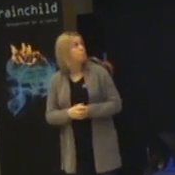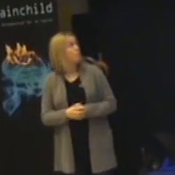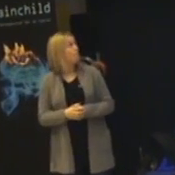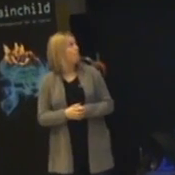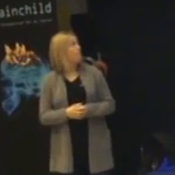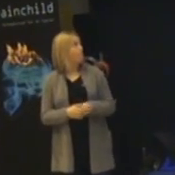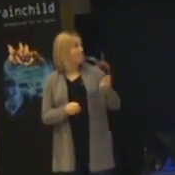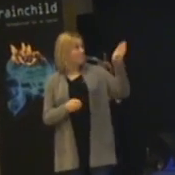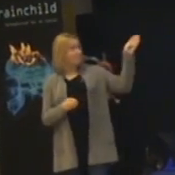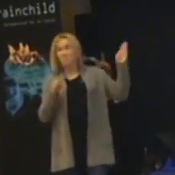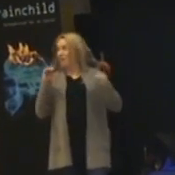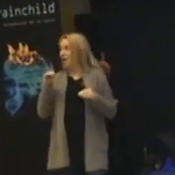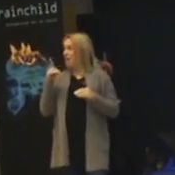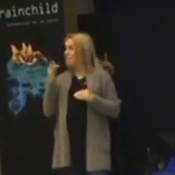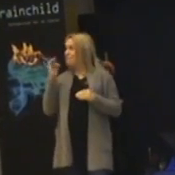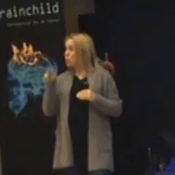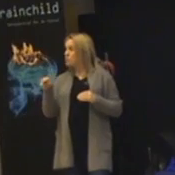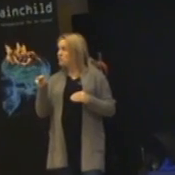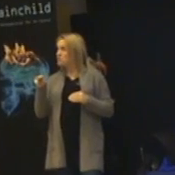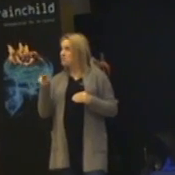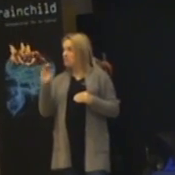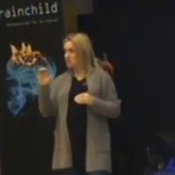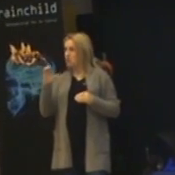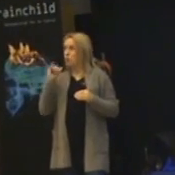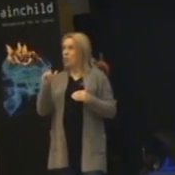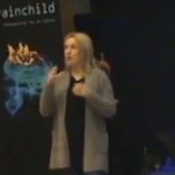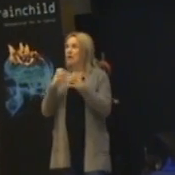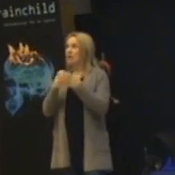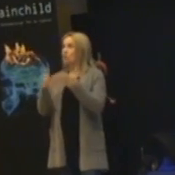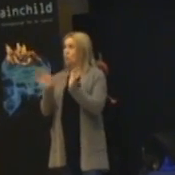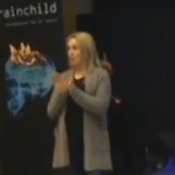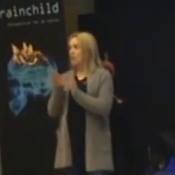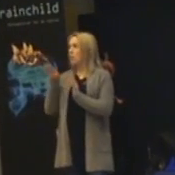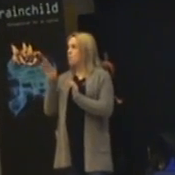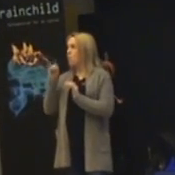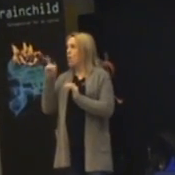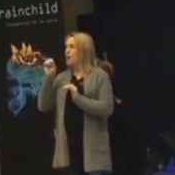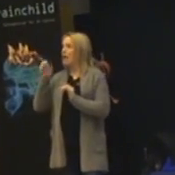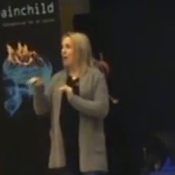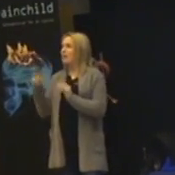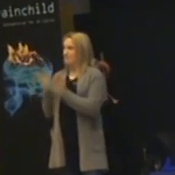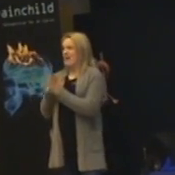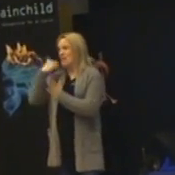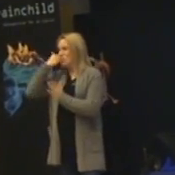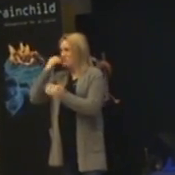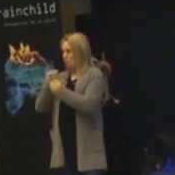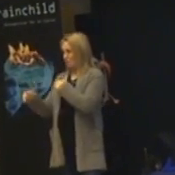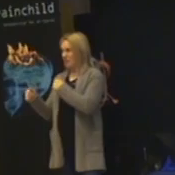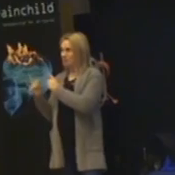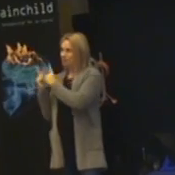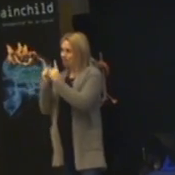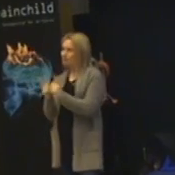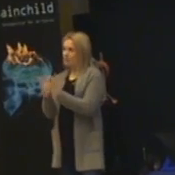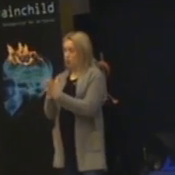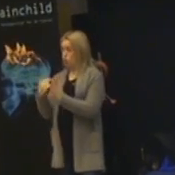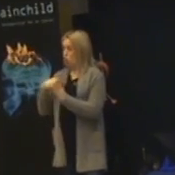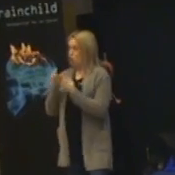Här har vi Alfons. Och i klassrummet så finns ju Morgan med också. För att han tar med sig sin låtsaskompis. Och det måste jag som fröken också